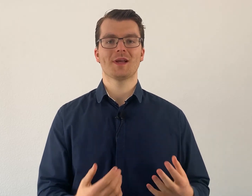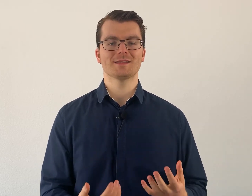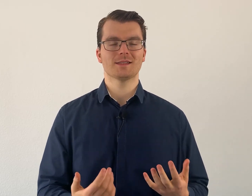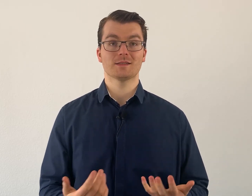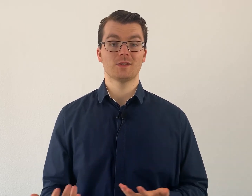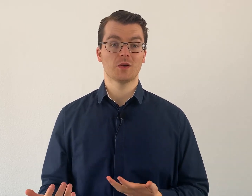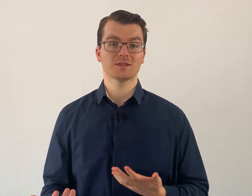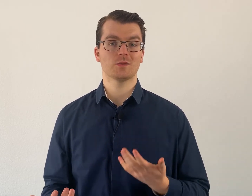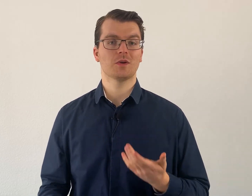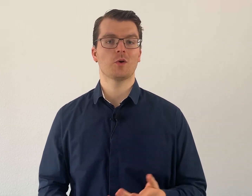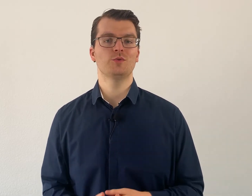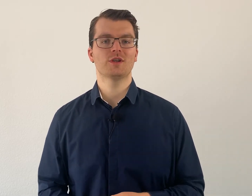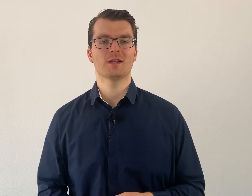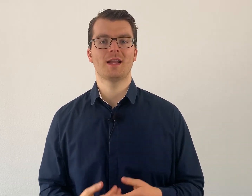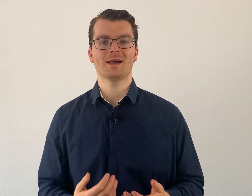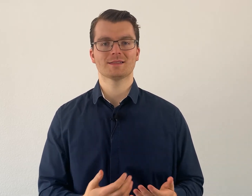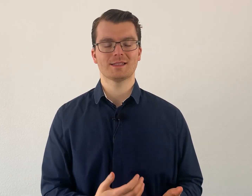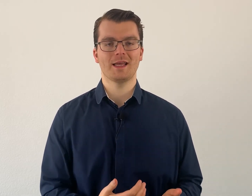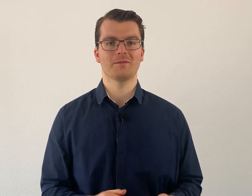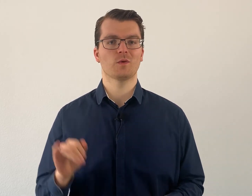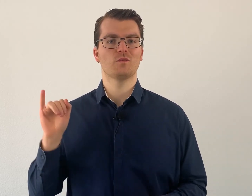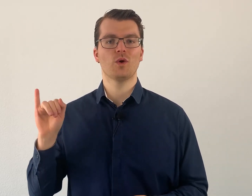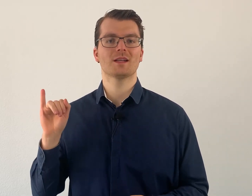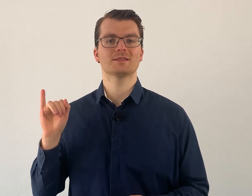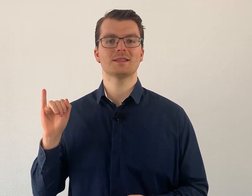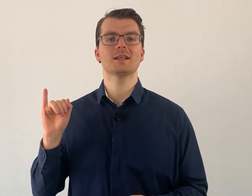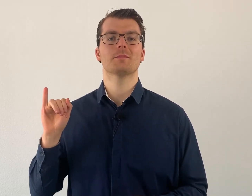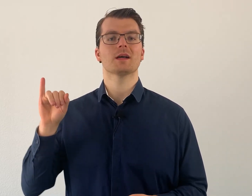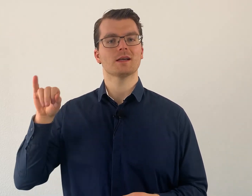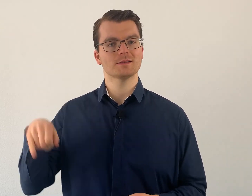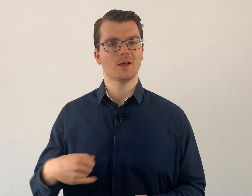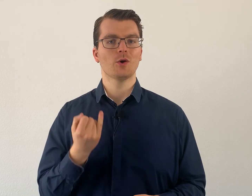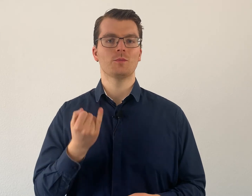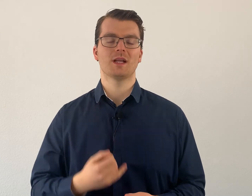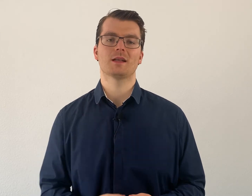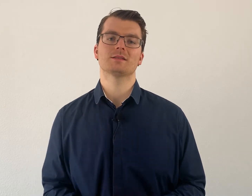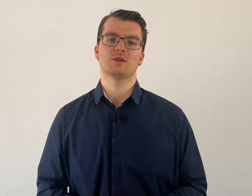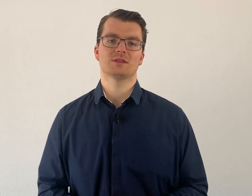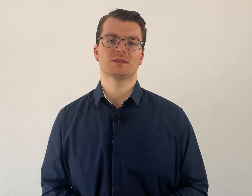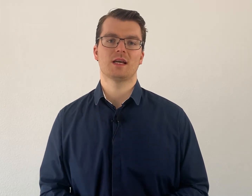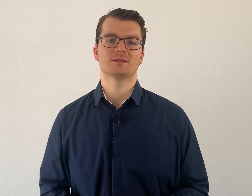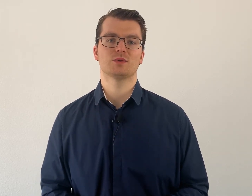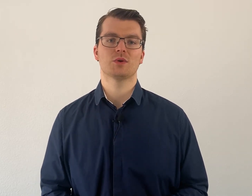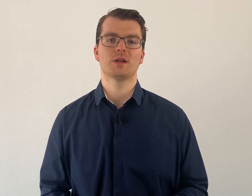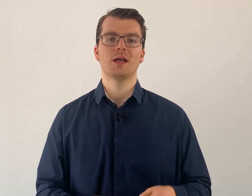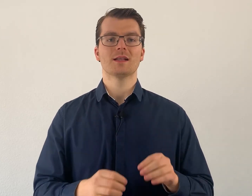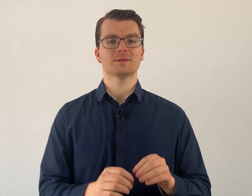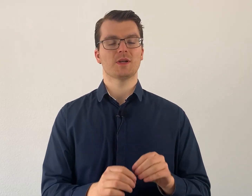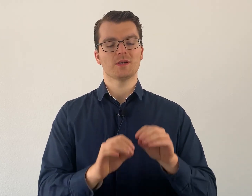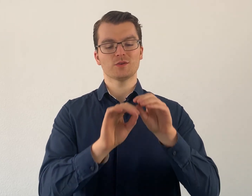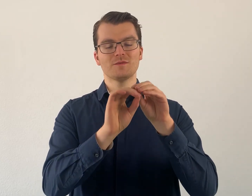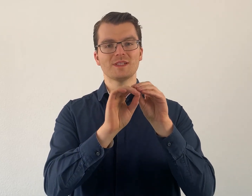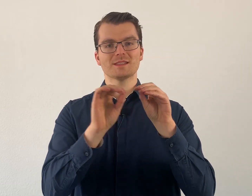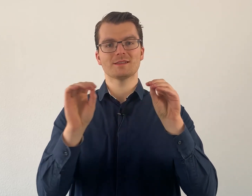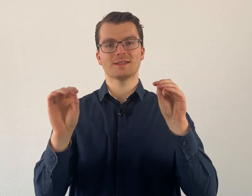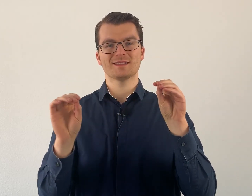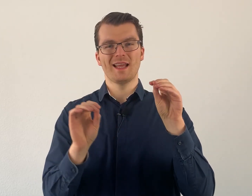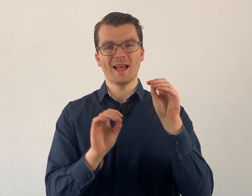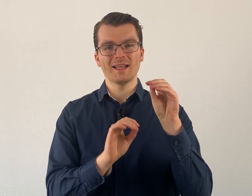kannst das Jos unter Umständen erst zeigen, wenn du vorher das I gemacht hast, um dann das Jos zeigen zu können. Das bedeutet, du willst das ehrlich